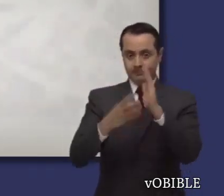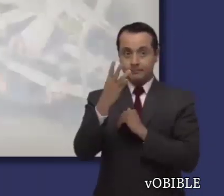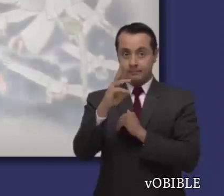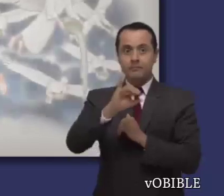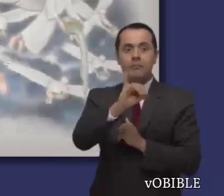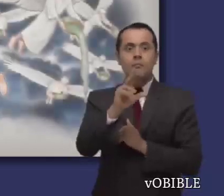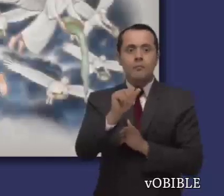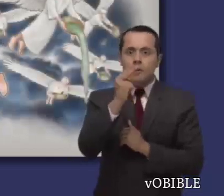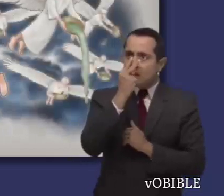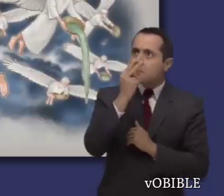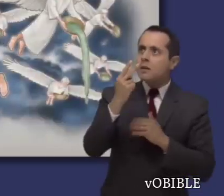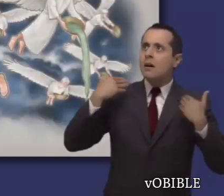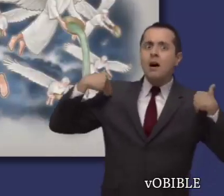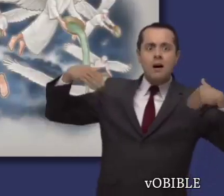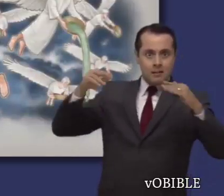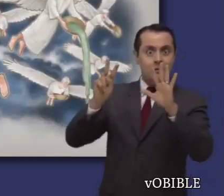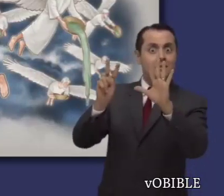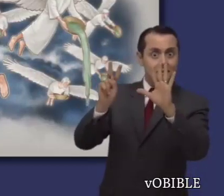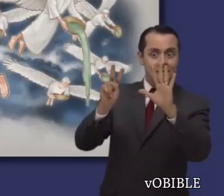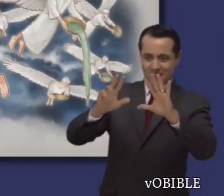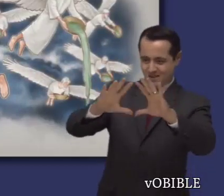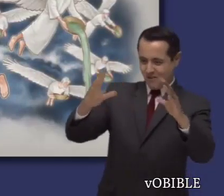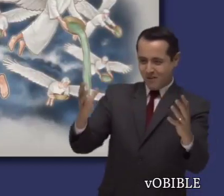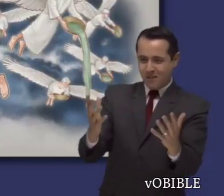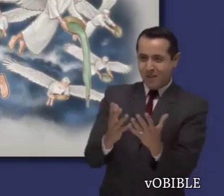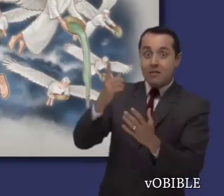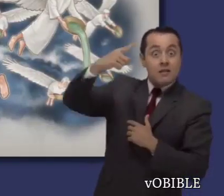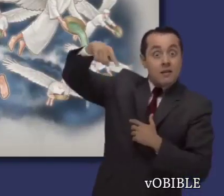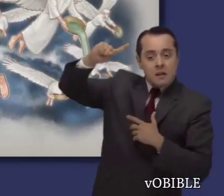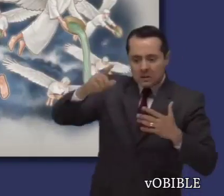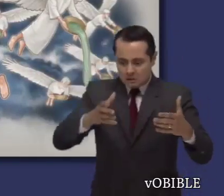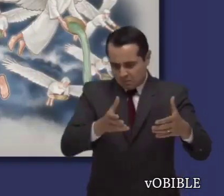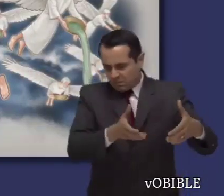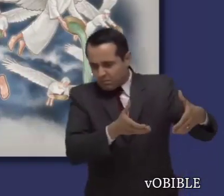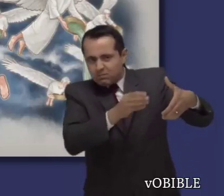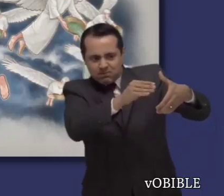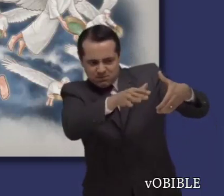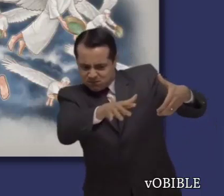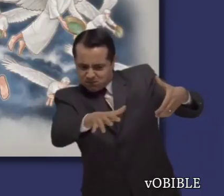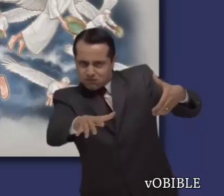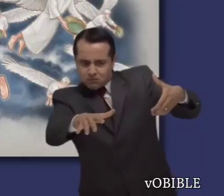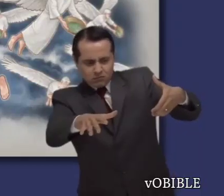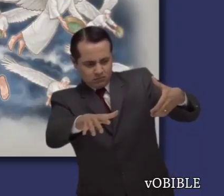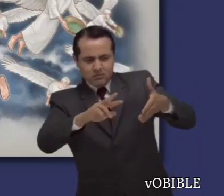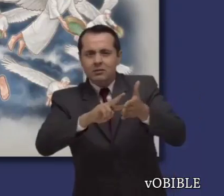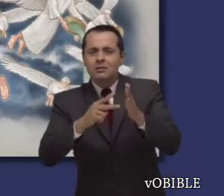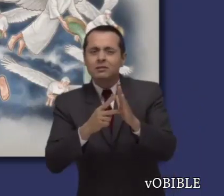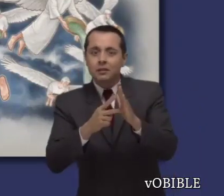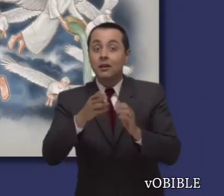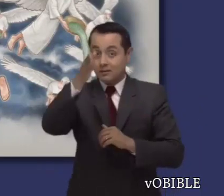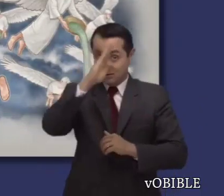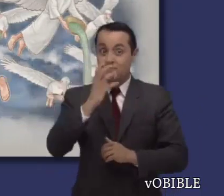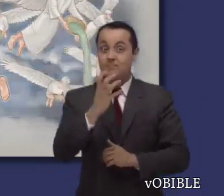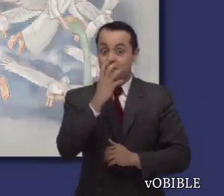En los capítulos 15 y 16 siete ángeles derraman sobre la tierra los siete tazones de oro que contienen la furia